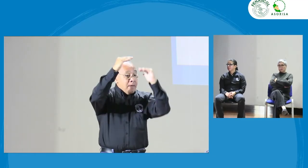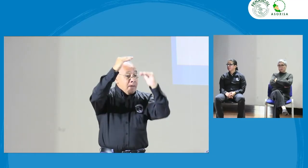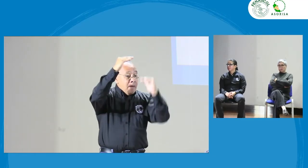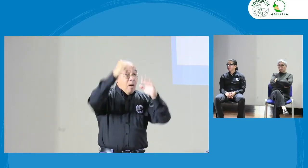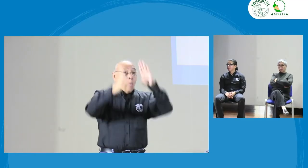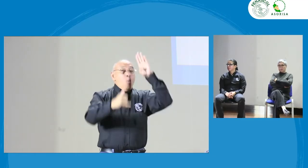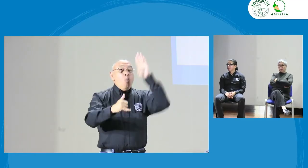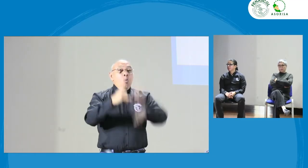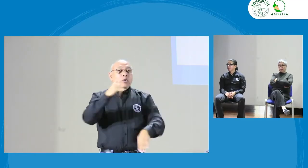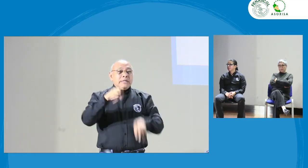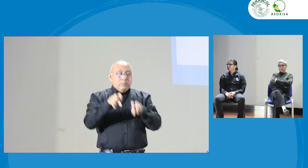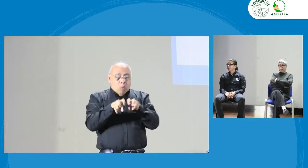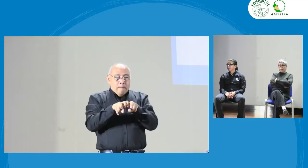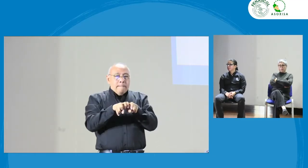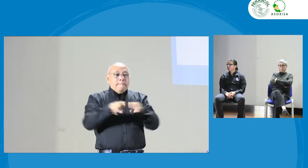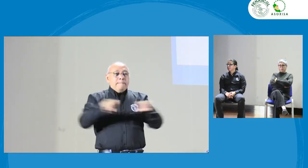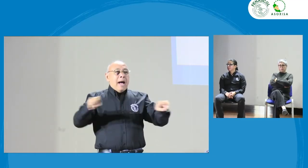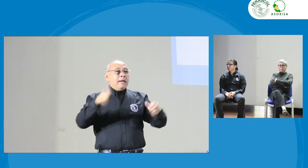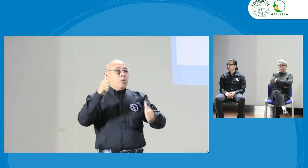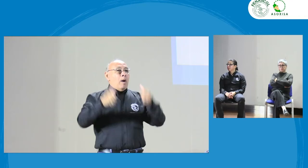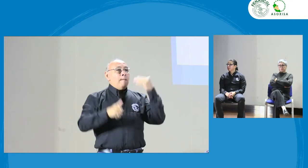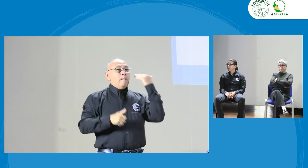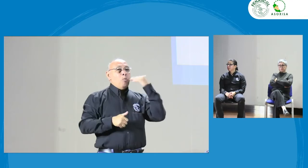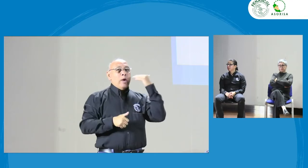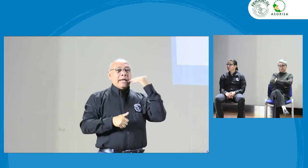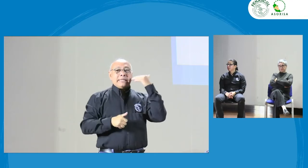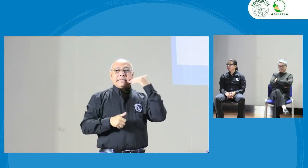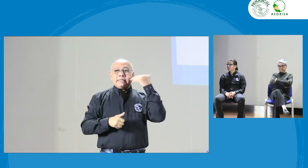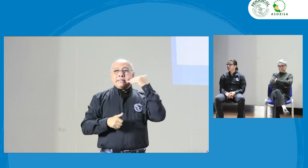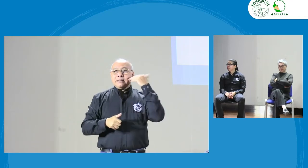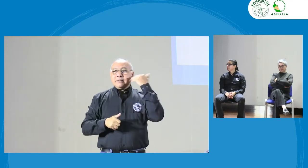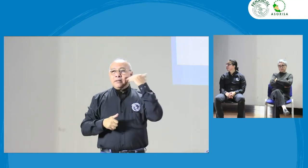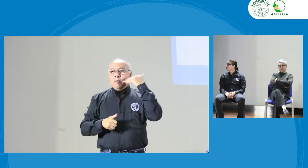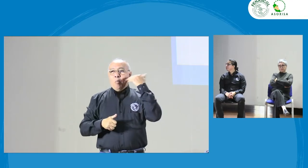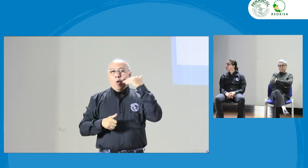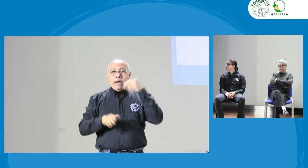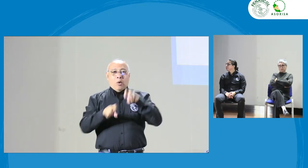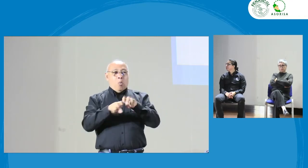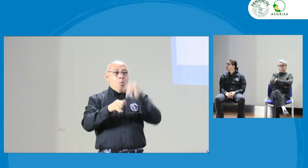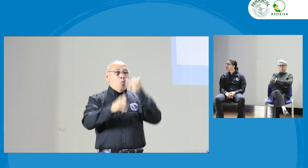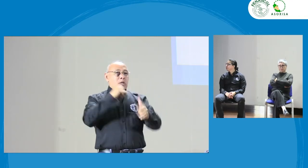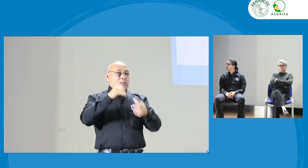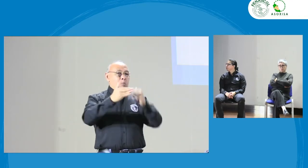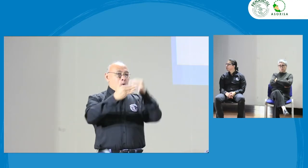al final de esta jornada panel de mujeres.